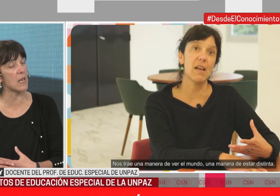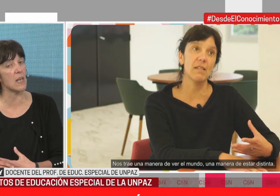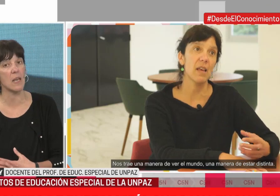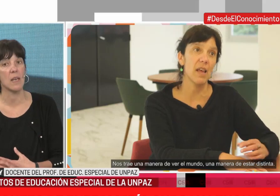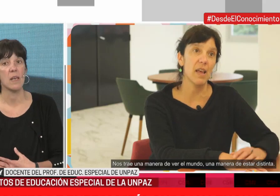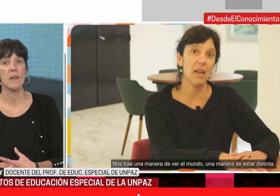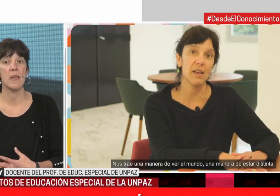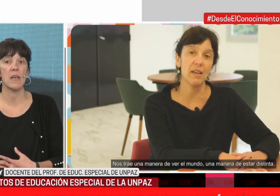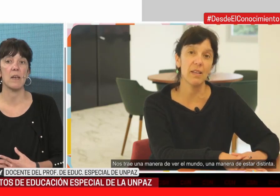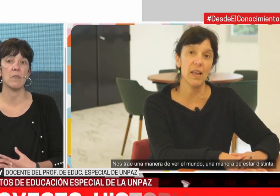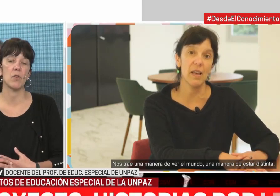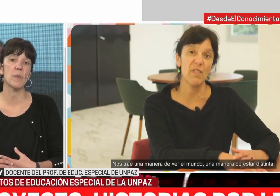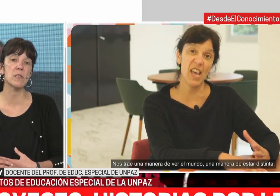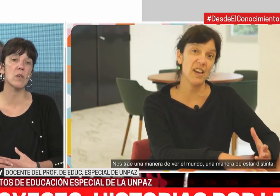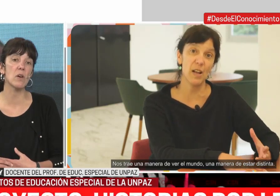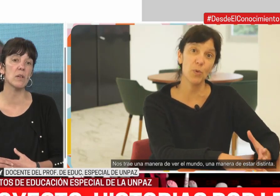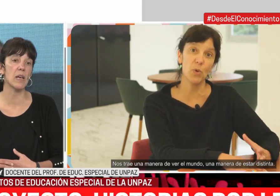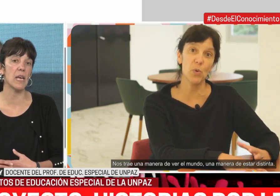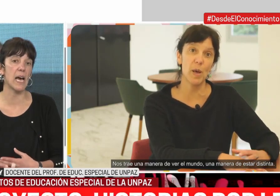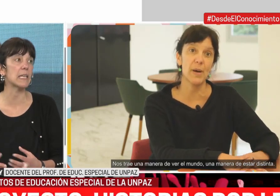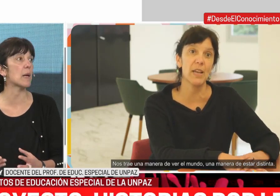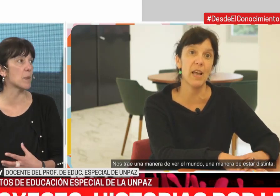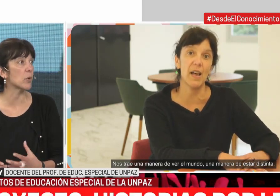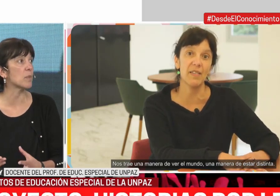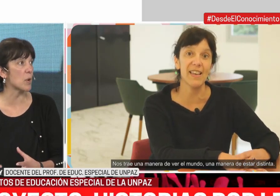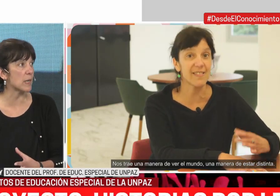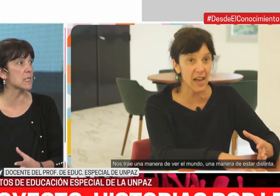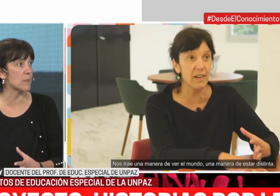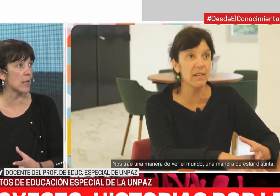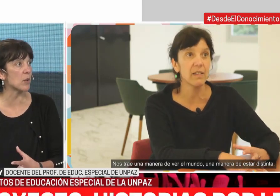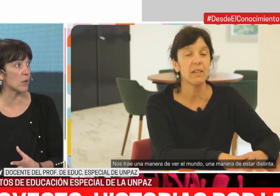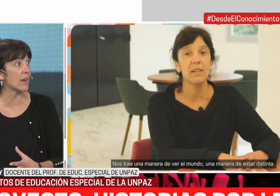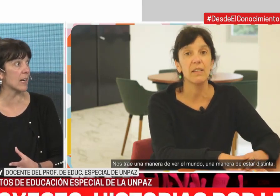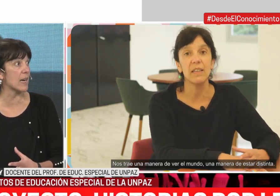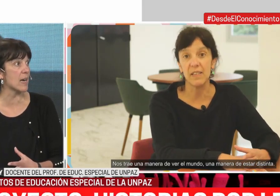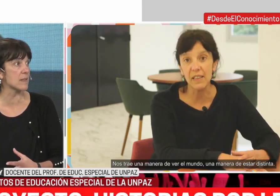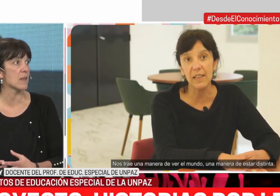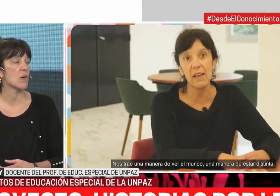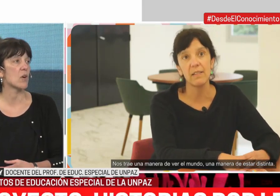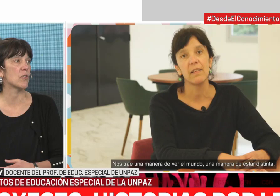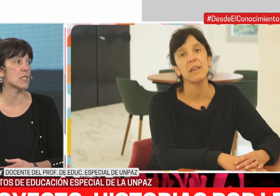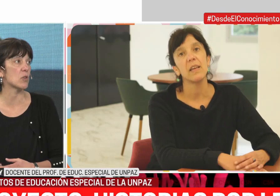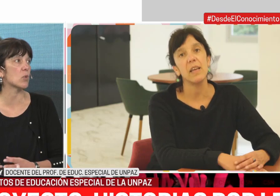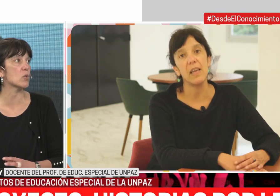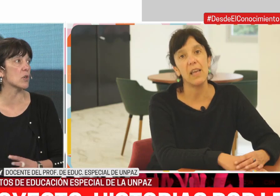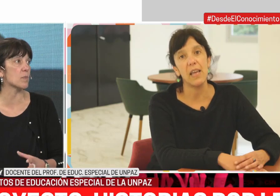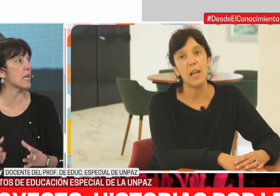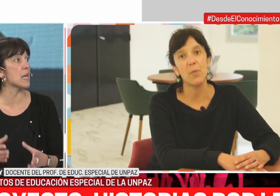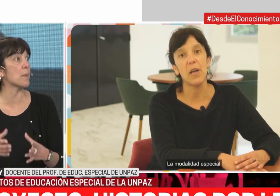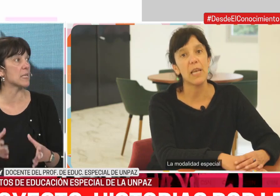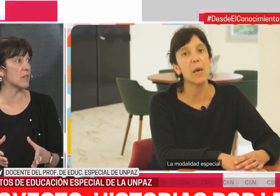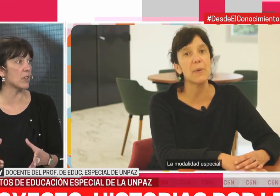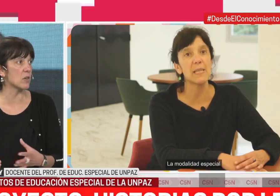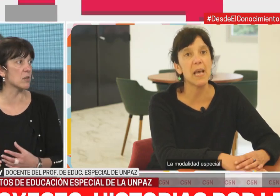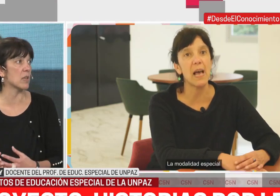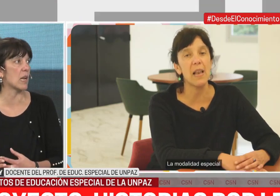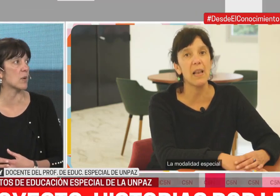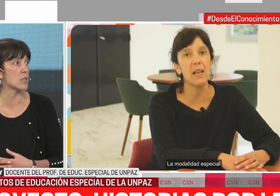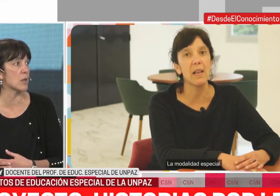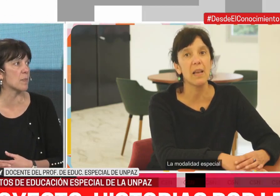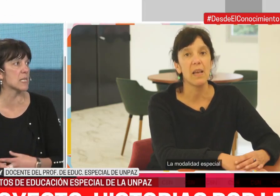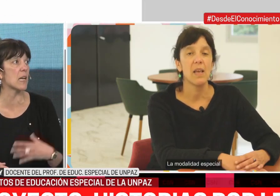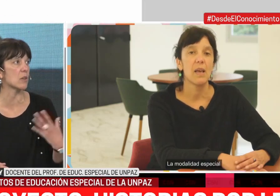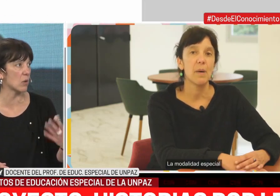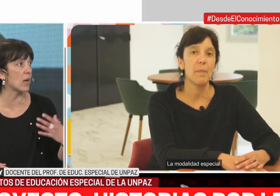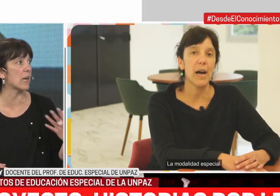ofrece de formación, ahí también pudimos participar como carreras, ofreciendo cursos bien específicos de